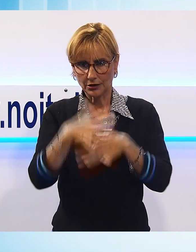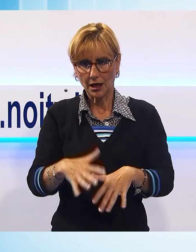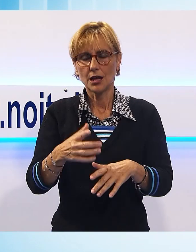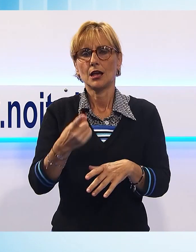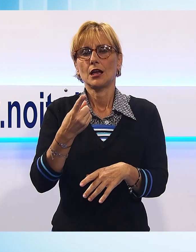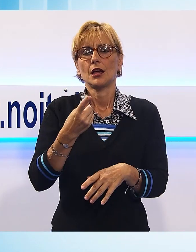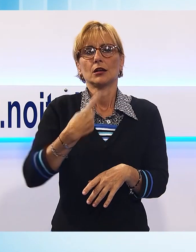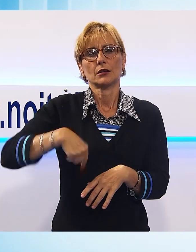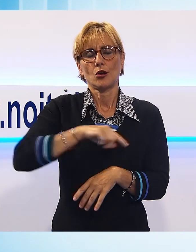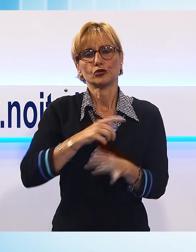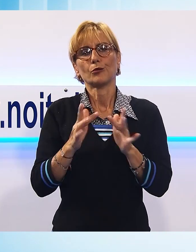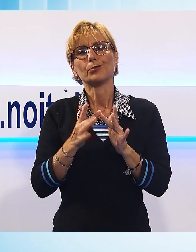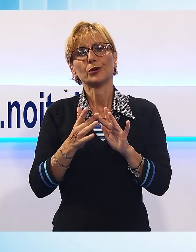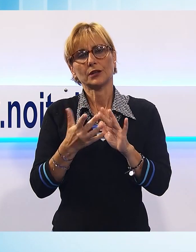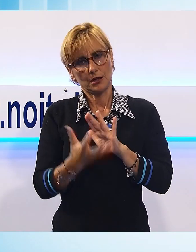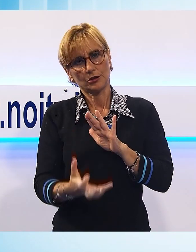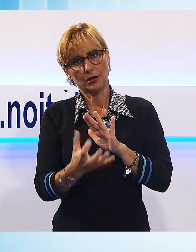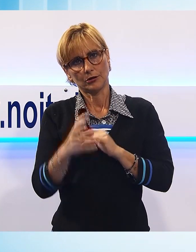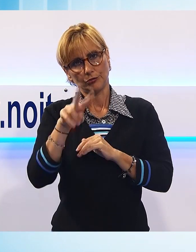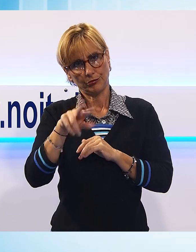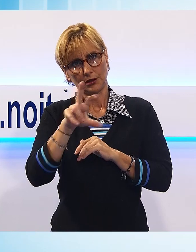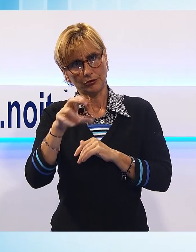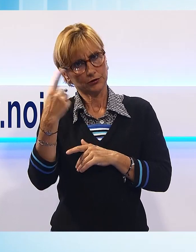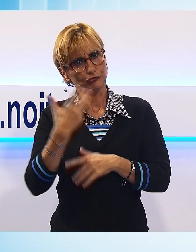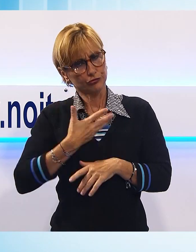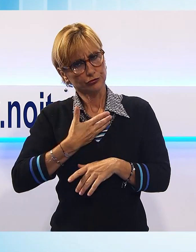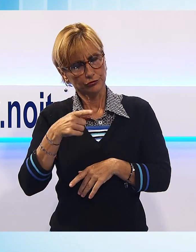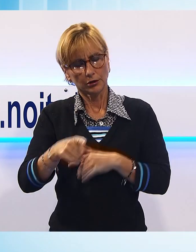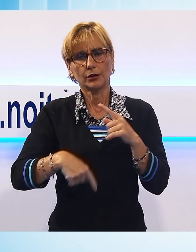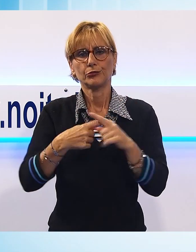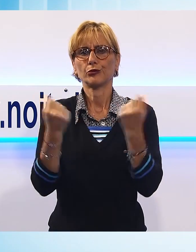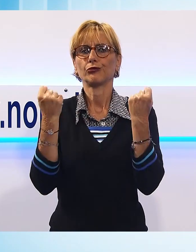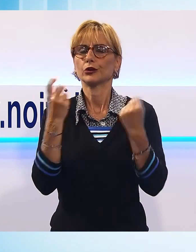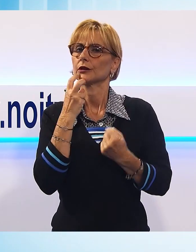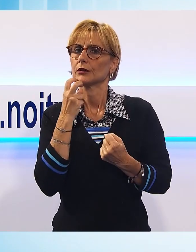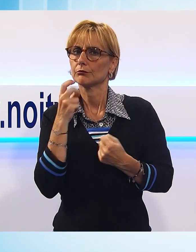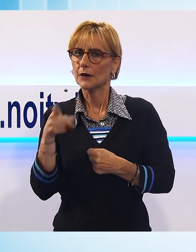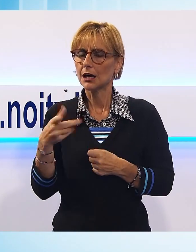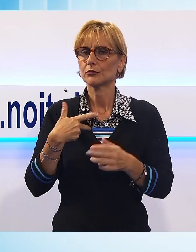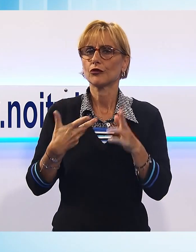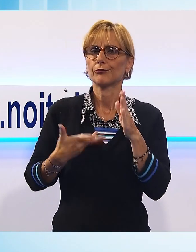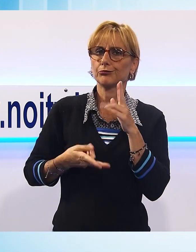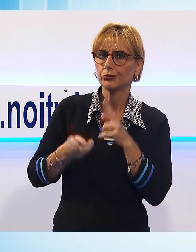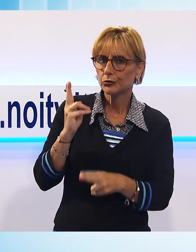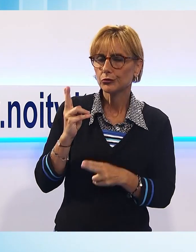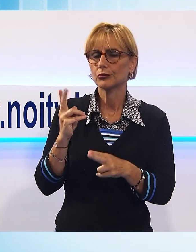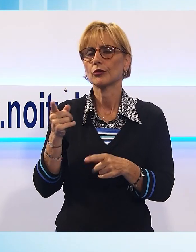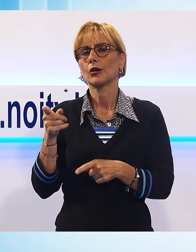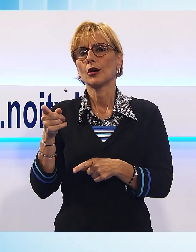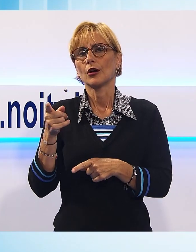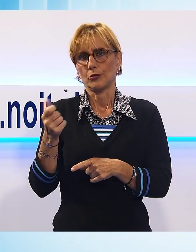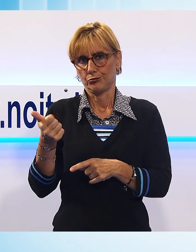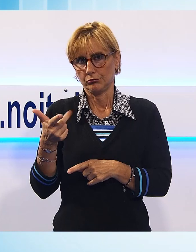portale. Abbiamo delle realtà tipo Forte dei Marmi dove abbiamo più registrazioni sul nostro portale di